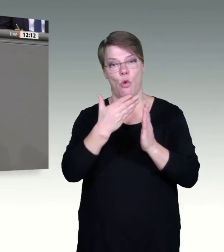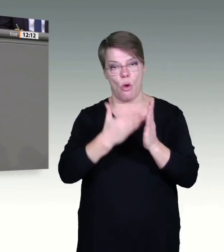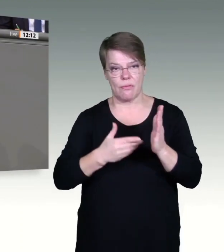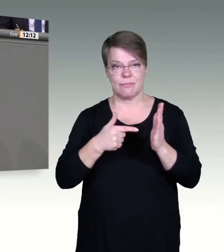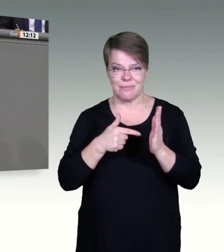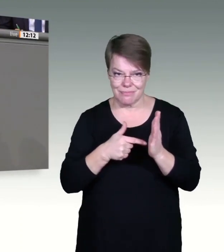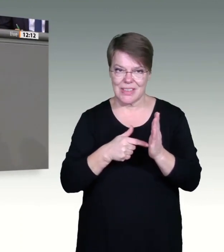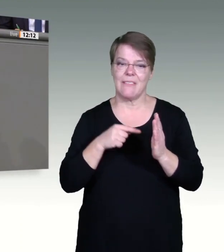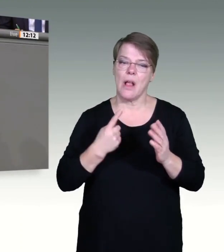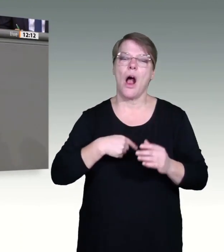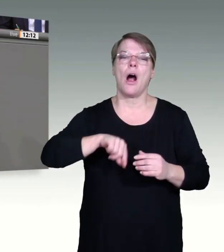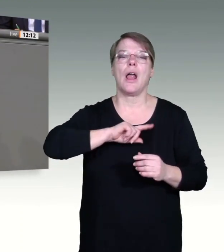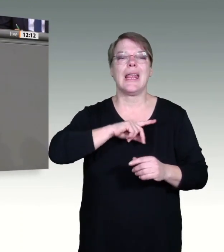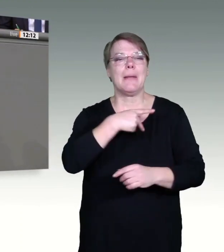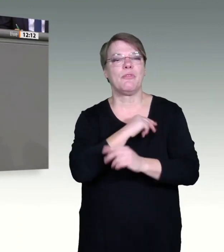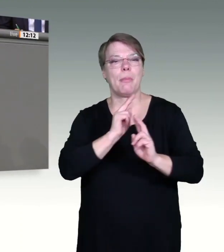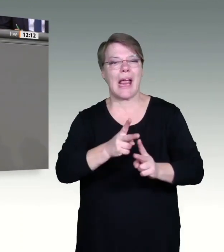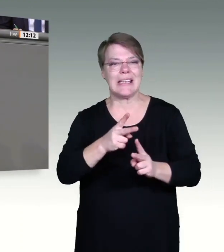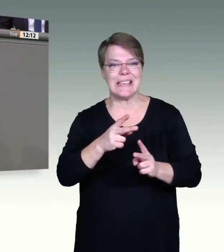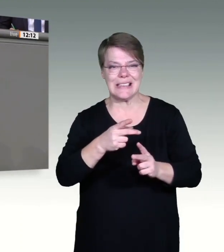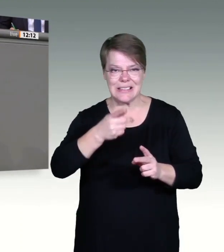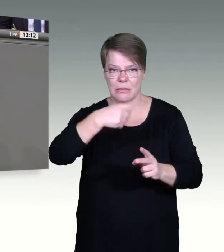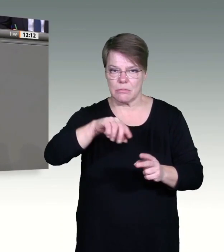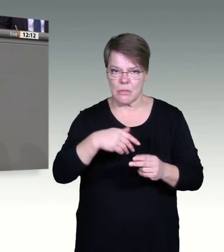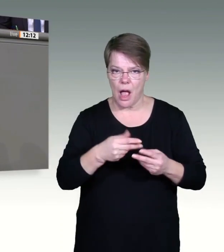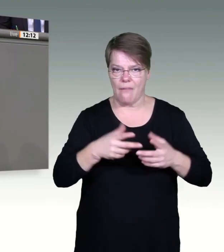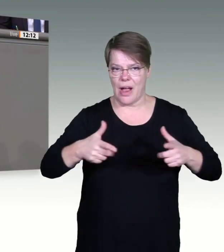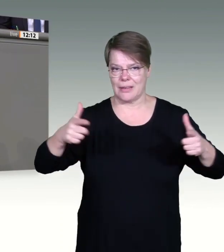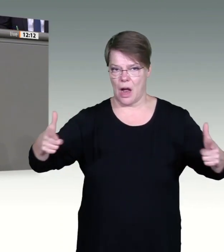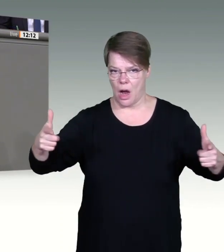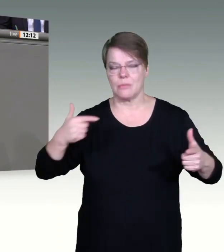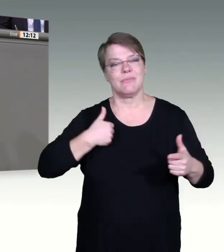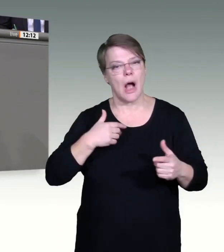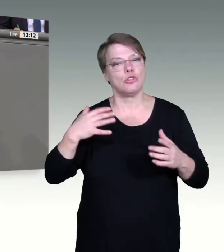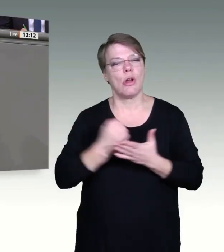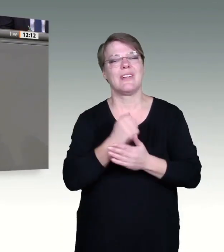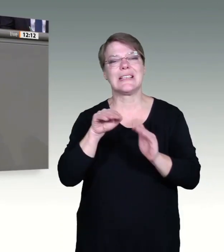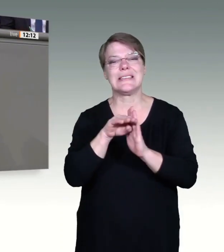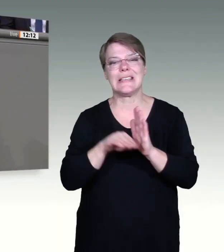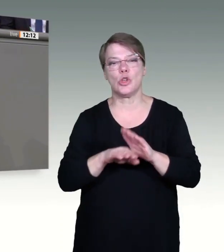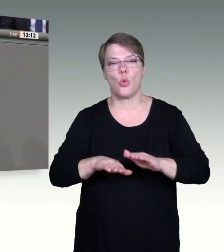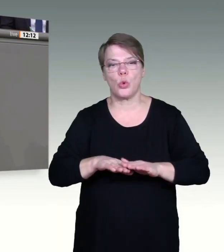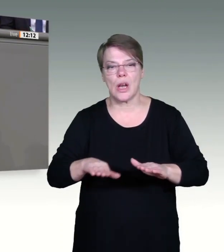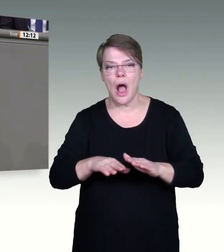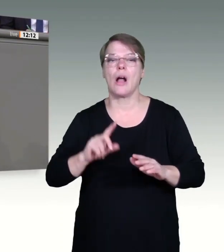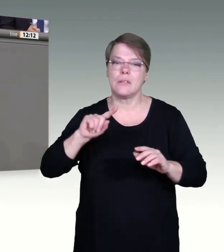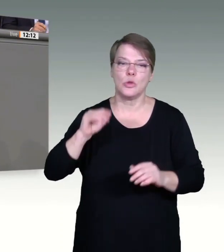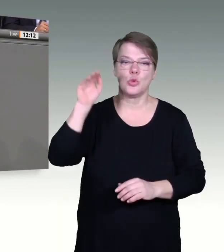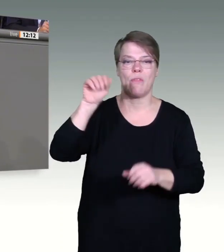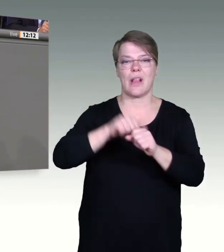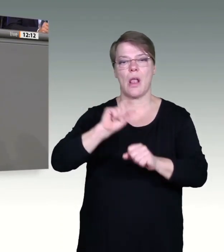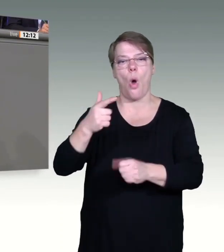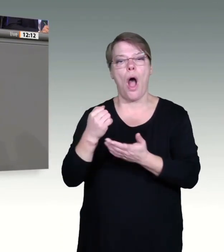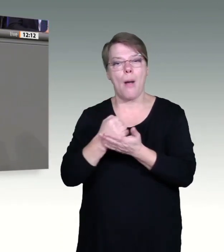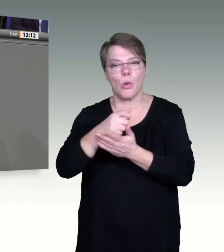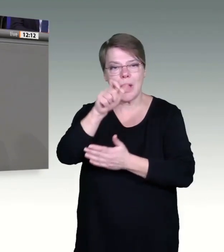Sie die fachlichen Voraussetzungen mitbringen und eine entsprechende Schulung durchlaufen sind. Und das ist gar nichts Ungewöhnliches.